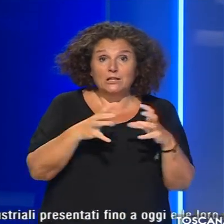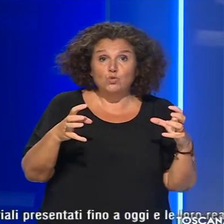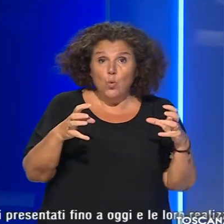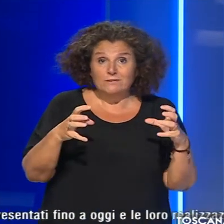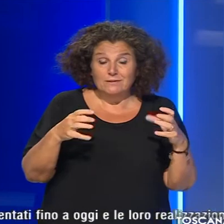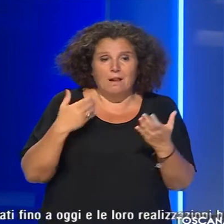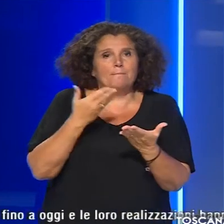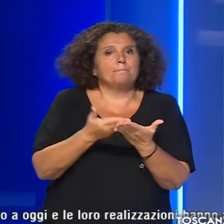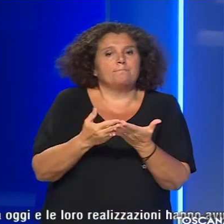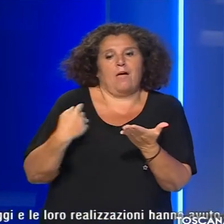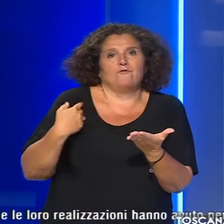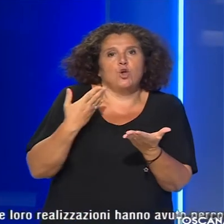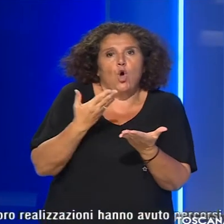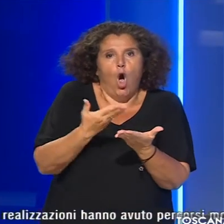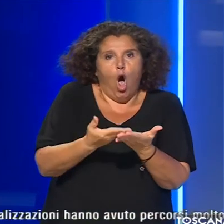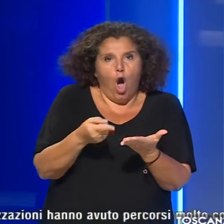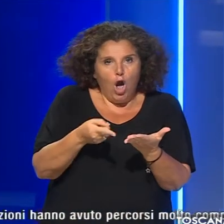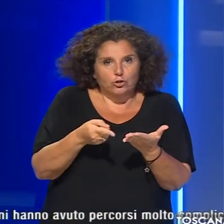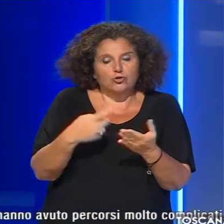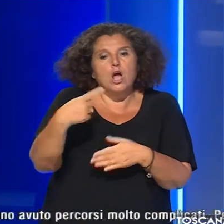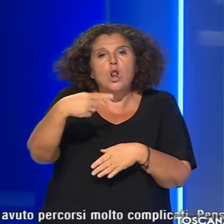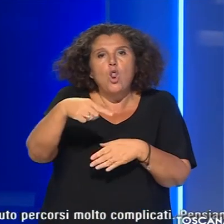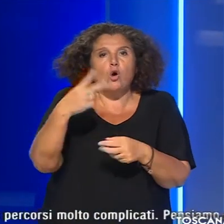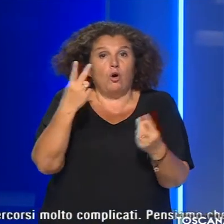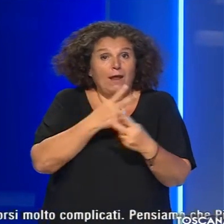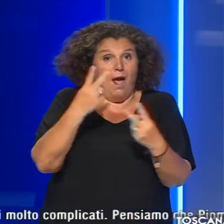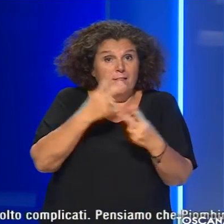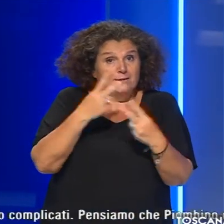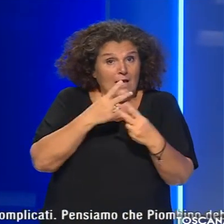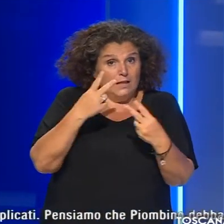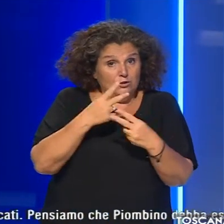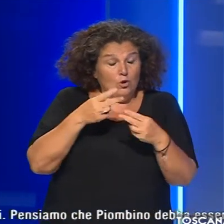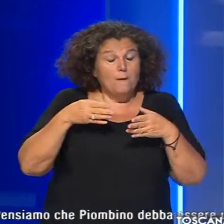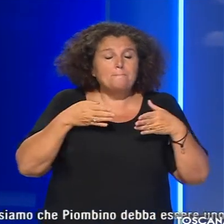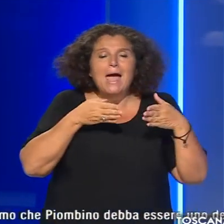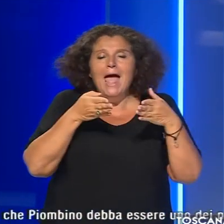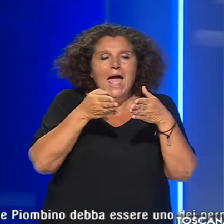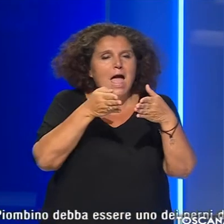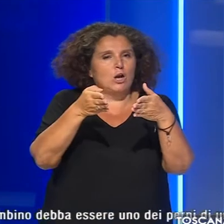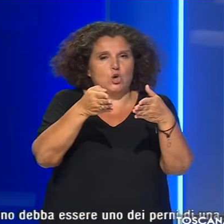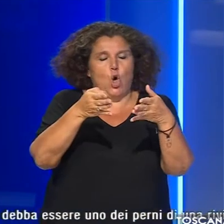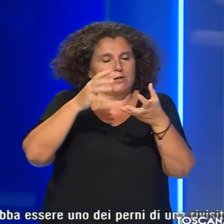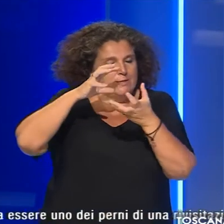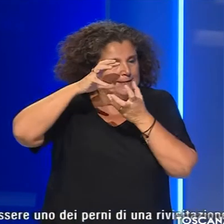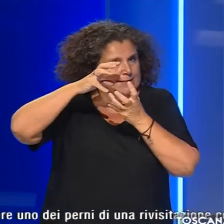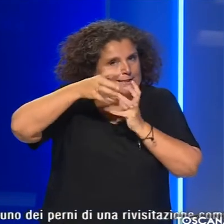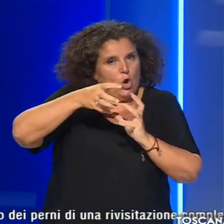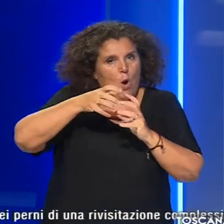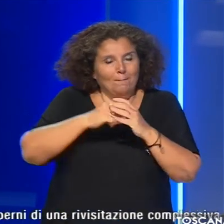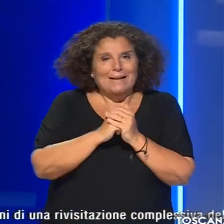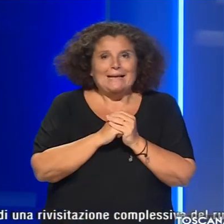presentati fino ad oggi e le loro realizzazioni hanno avuto percorsi molto complicati.